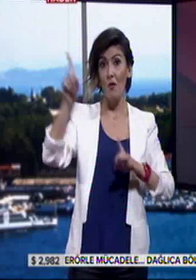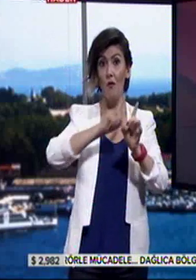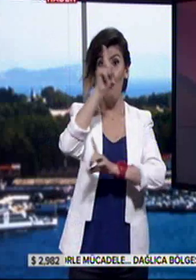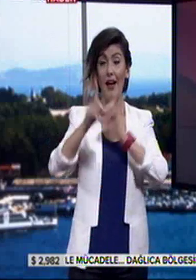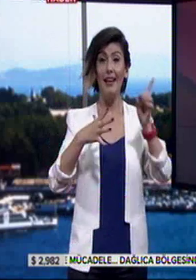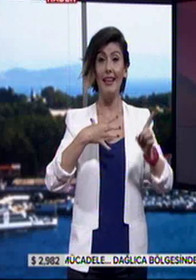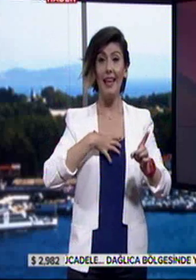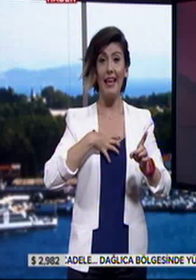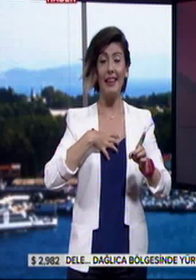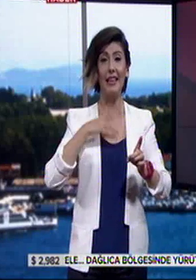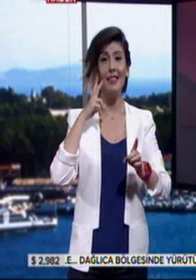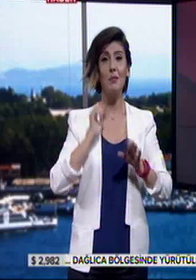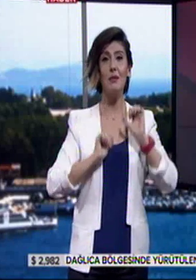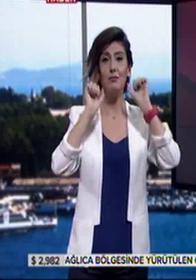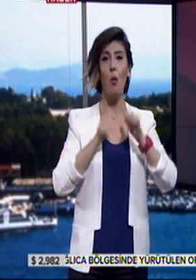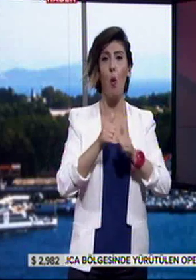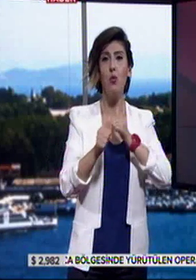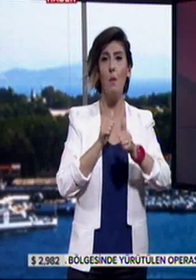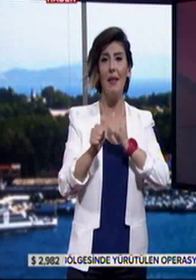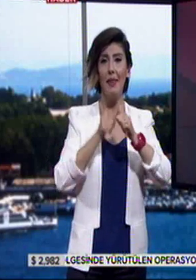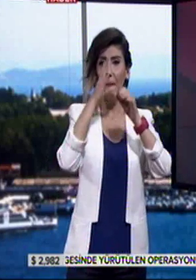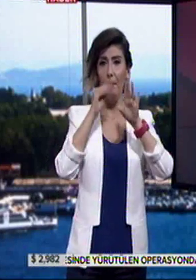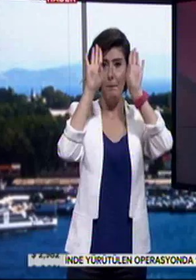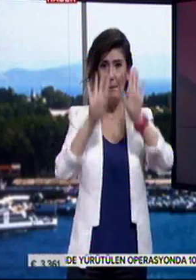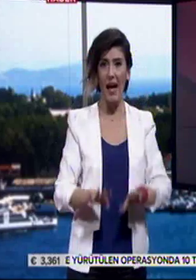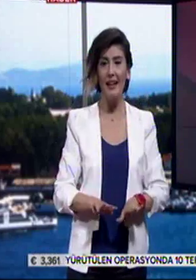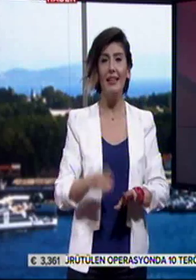store perde ve internet uygulamalı nevresim gibi ürünler dikkat çekiyor.